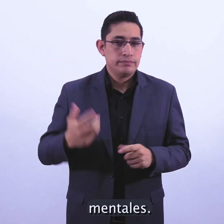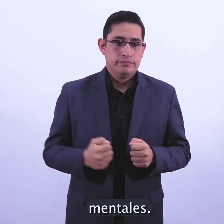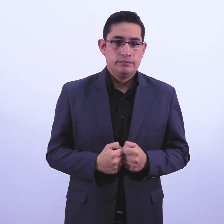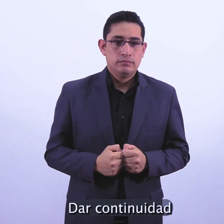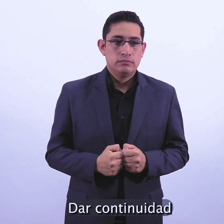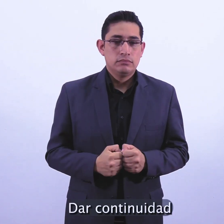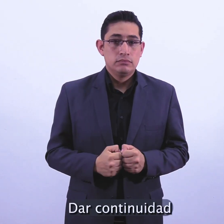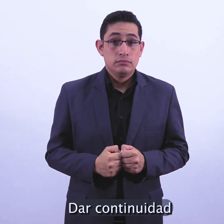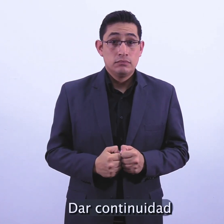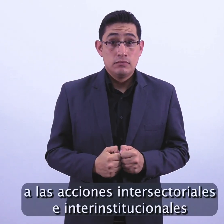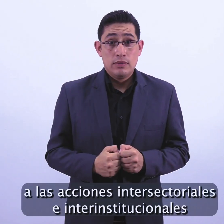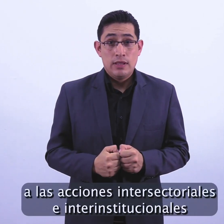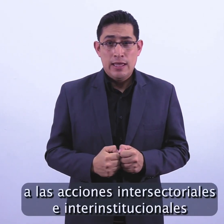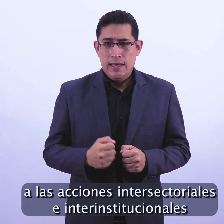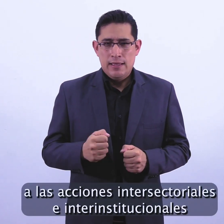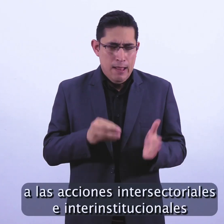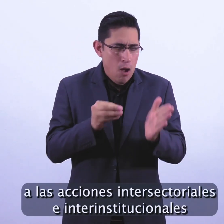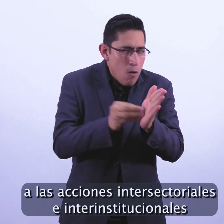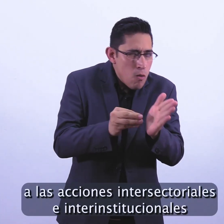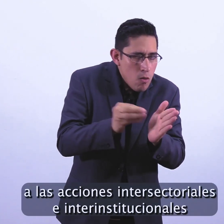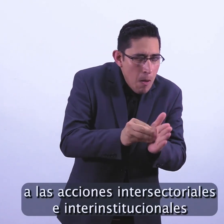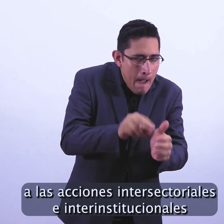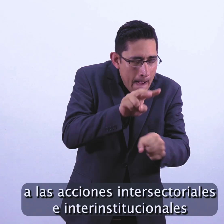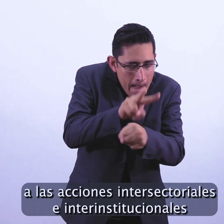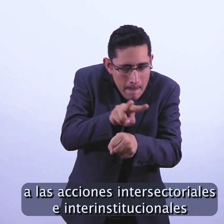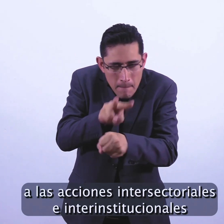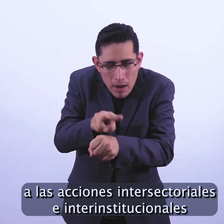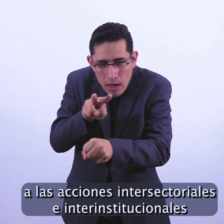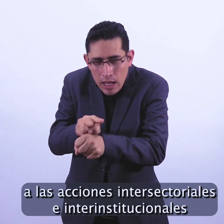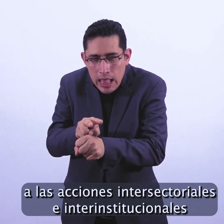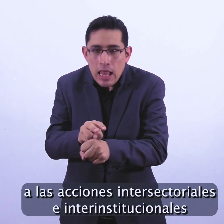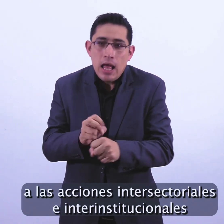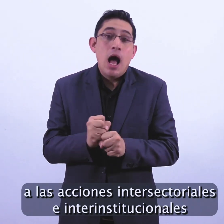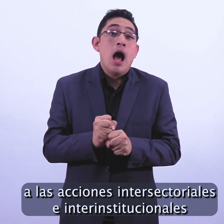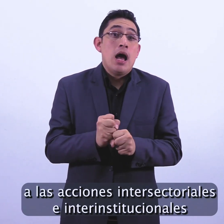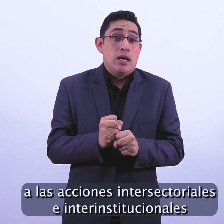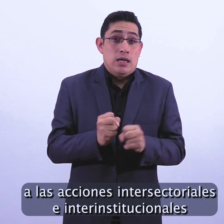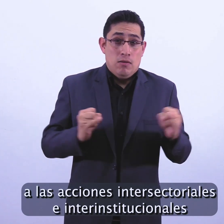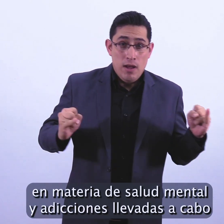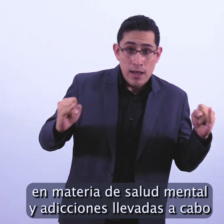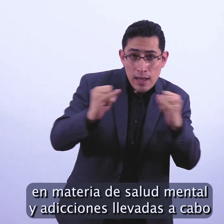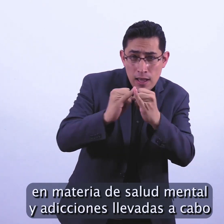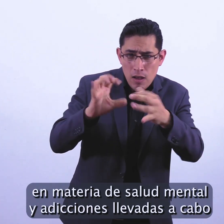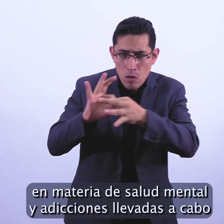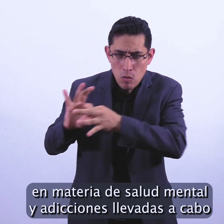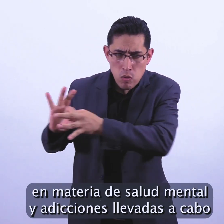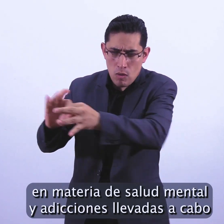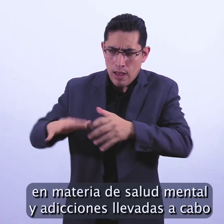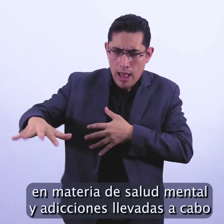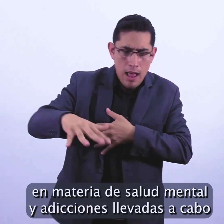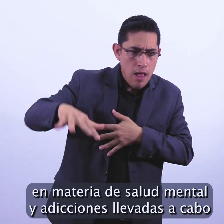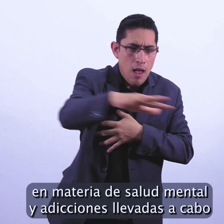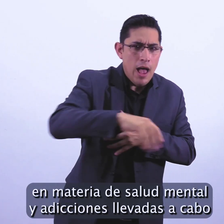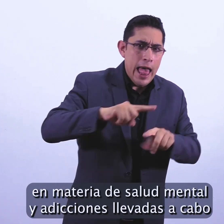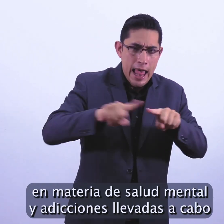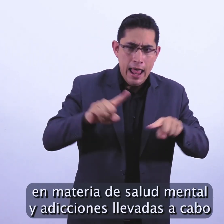Dar continuidad a las acciones intersectoriales e interinstitucionales en materia de salud mental y adicciones,